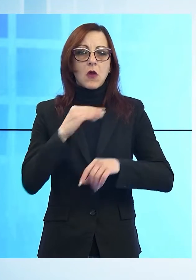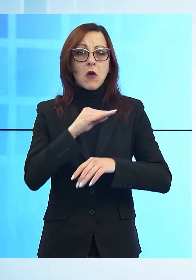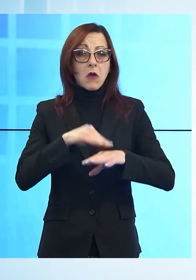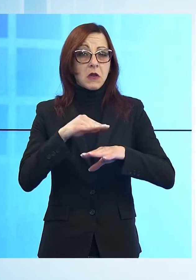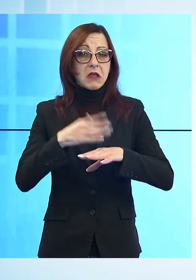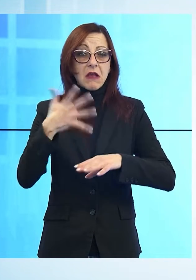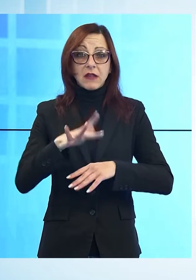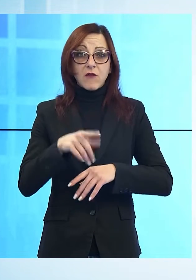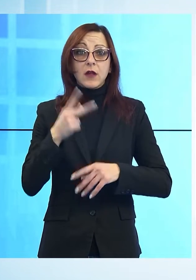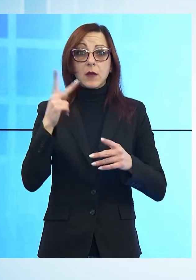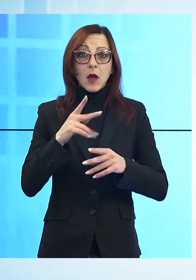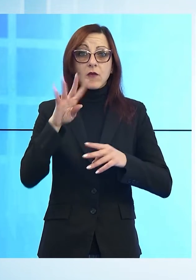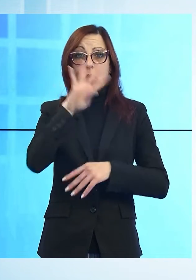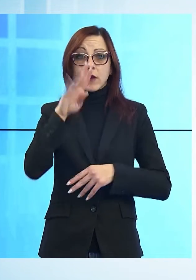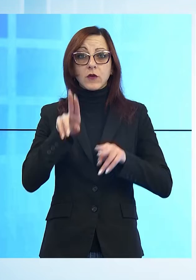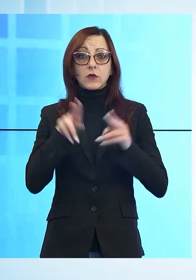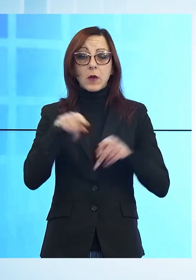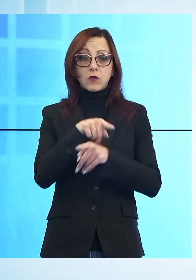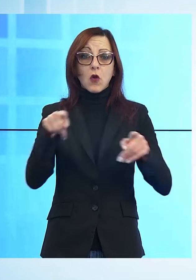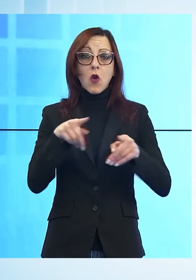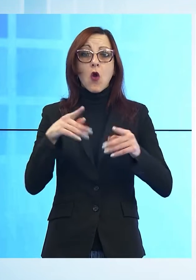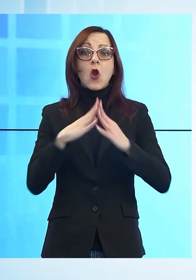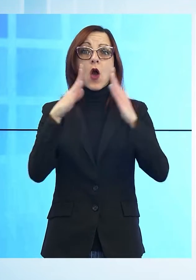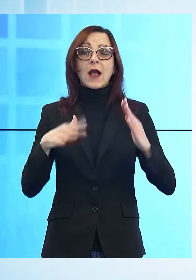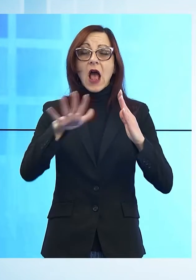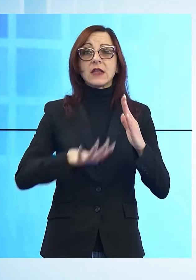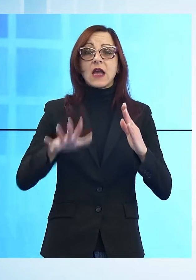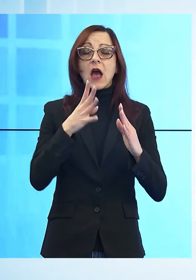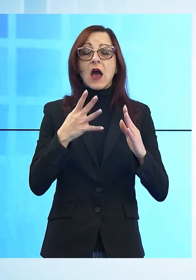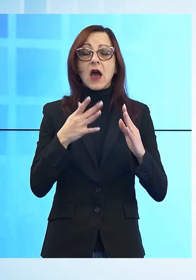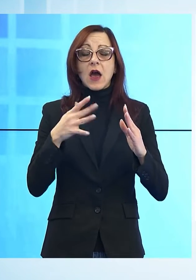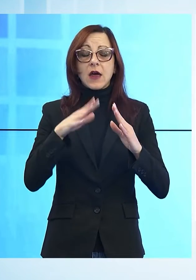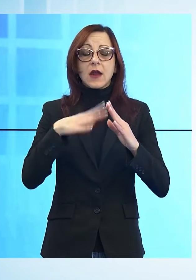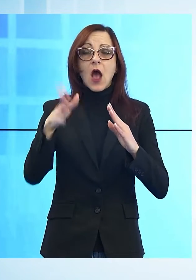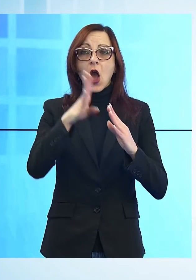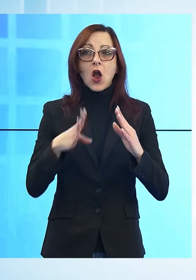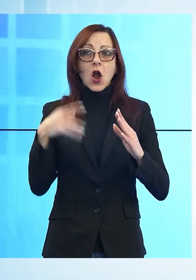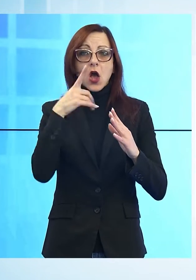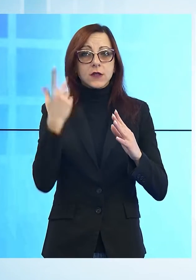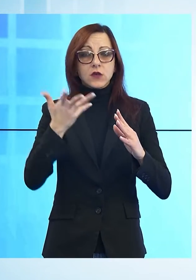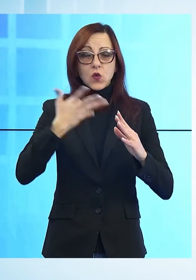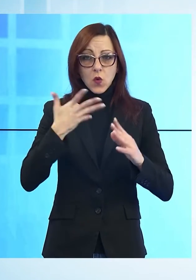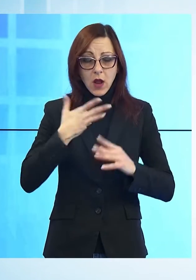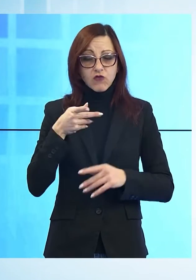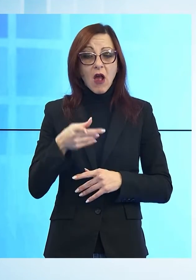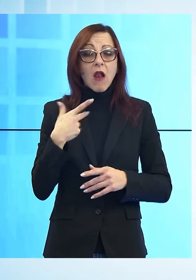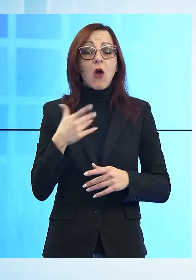La guardia di finanza di Lucca ha denunciato 20 persone che percepivano illecitamente gli aiuti economici.